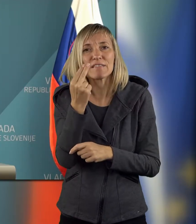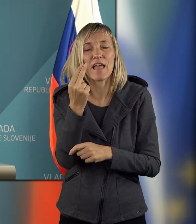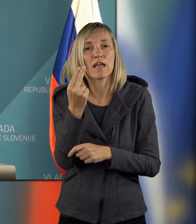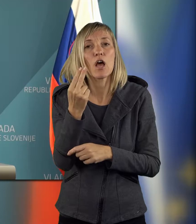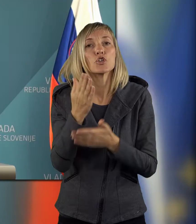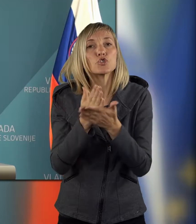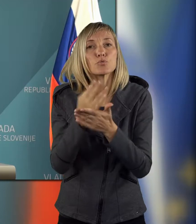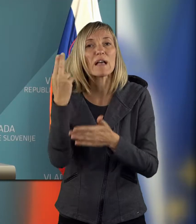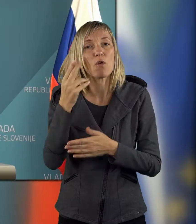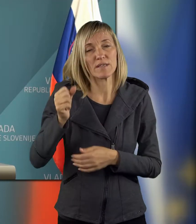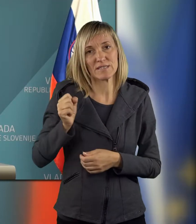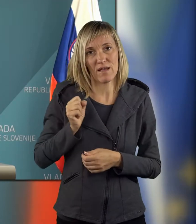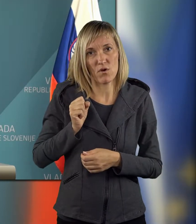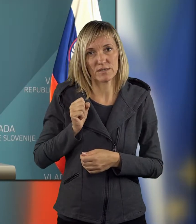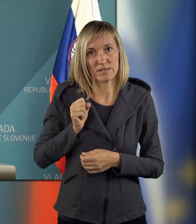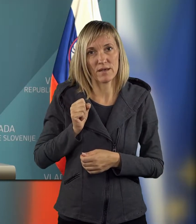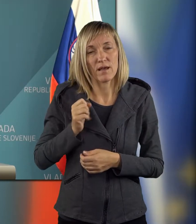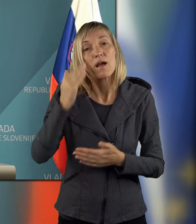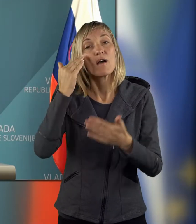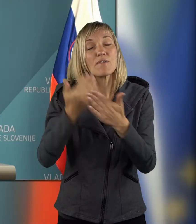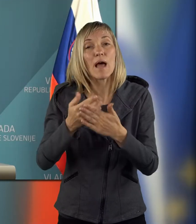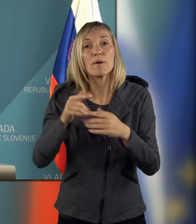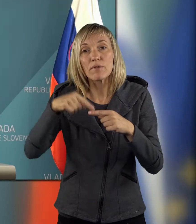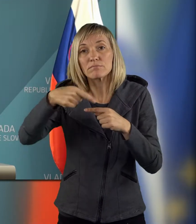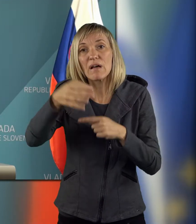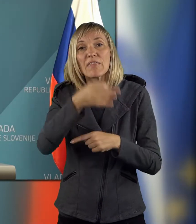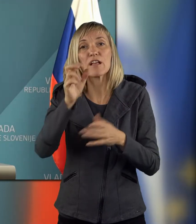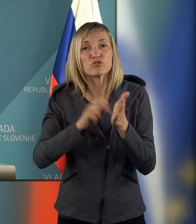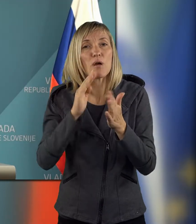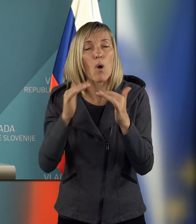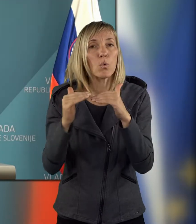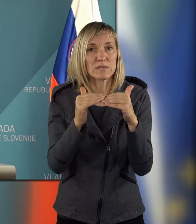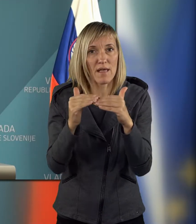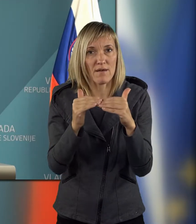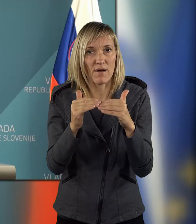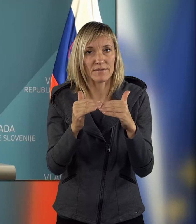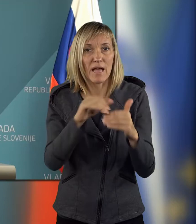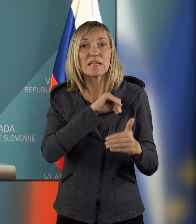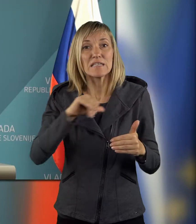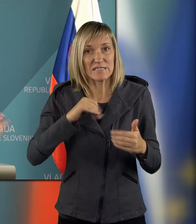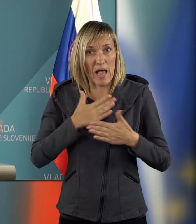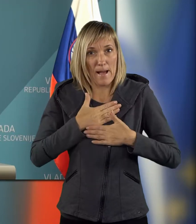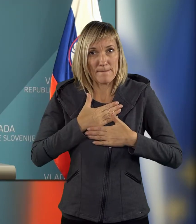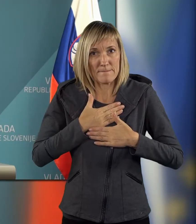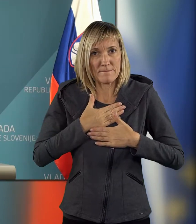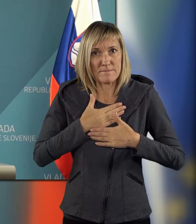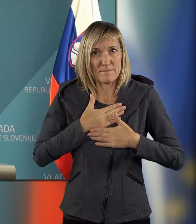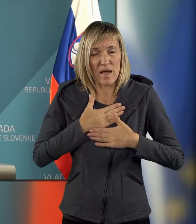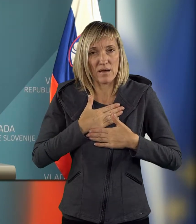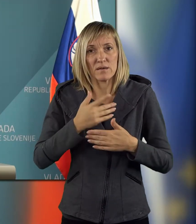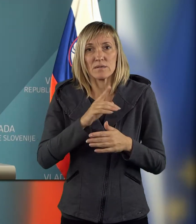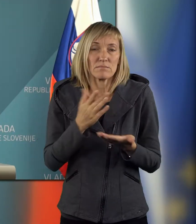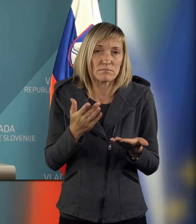vojske. Verjamem, da bo v prihodnih dek potekalo še vsklajevanje. Sama ne smatram, da se